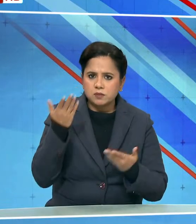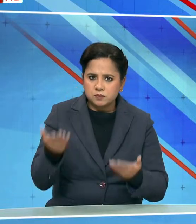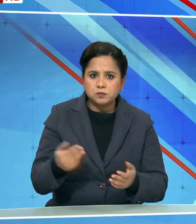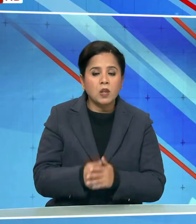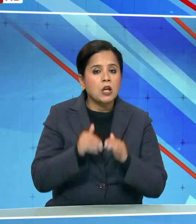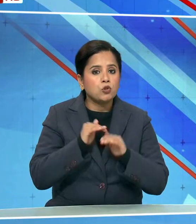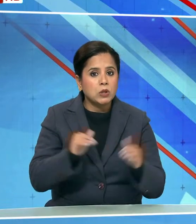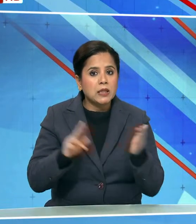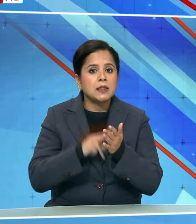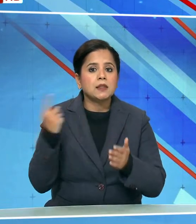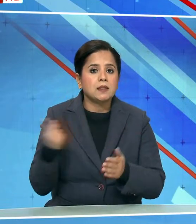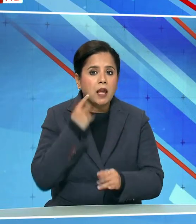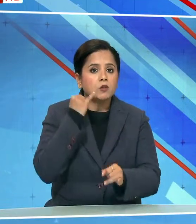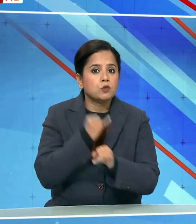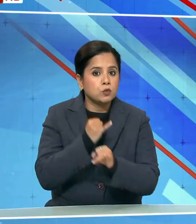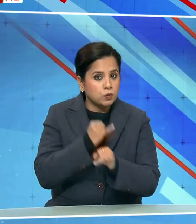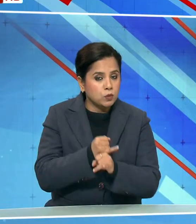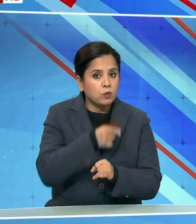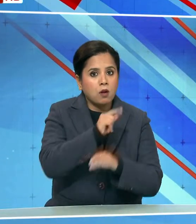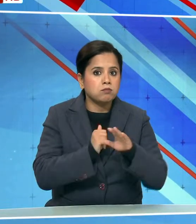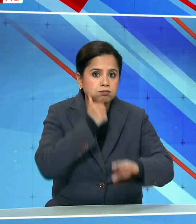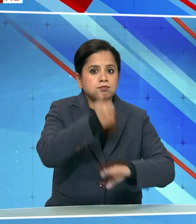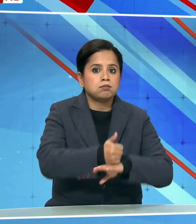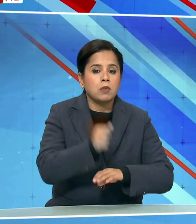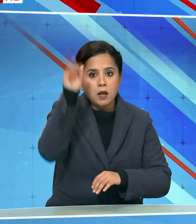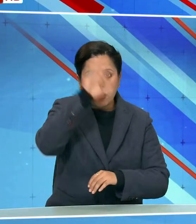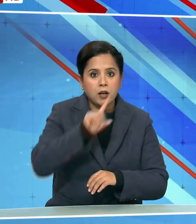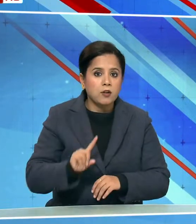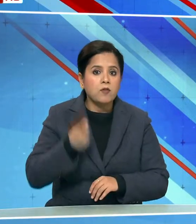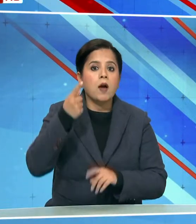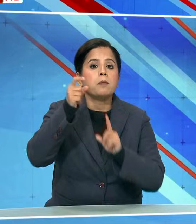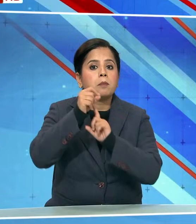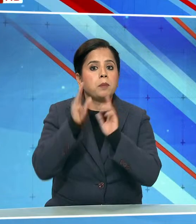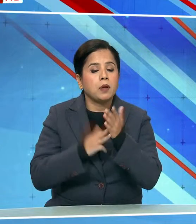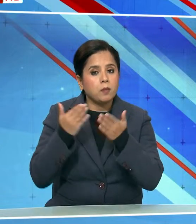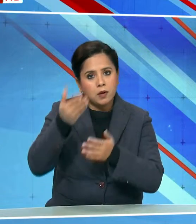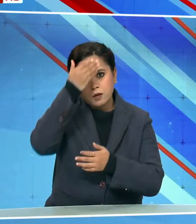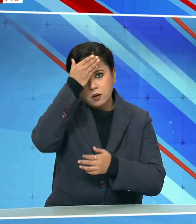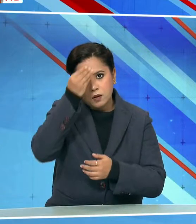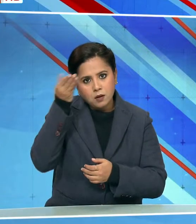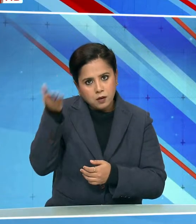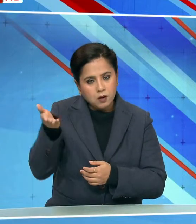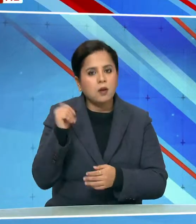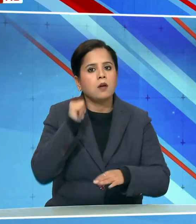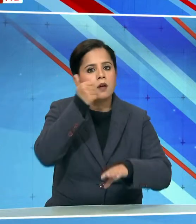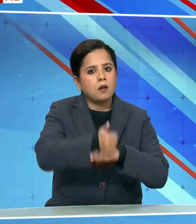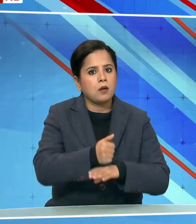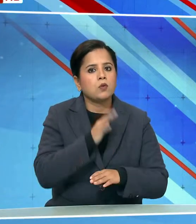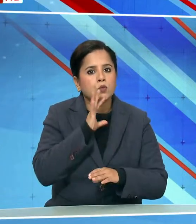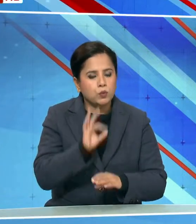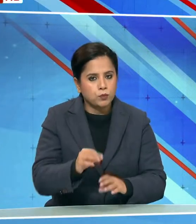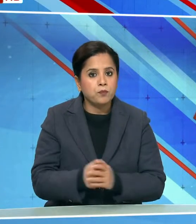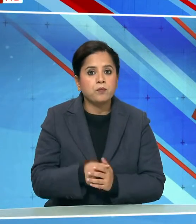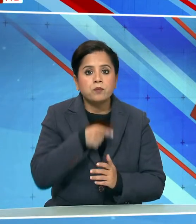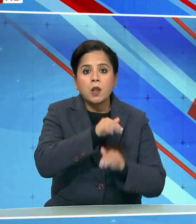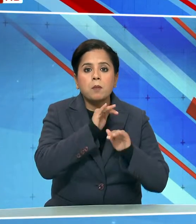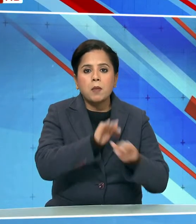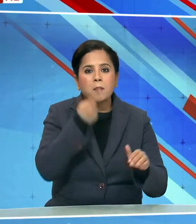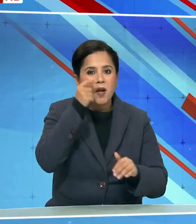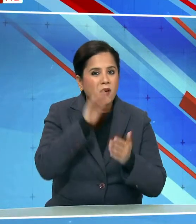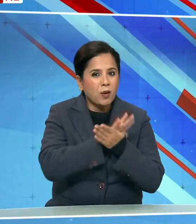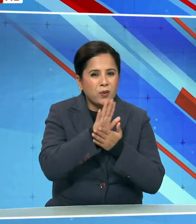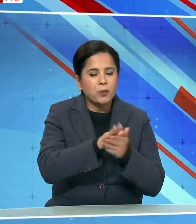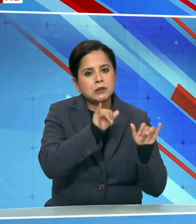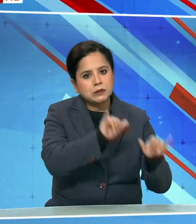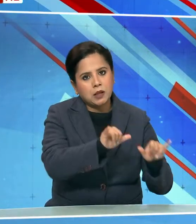चिल्डरिन्स नैशनल इंस्ट्यूट का गठन भारत के प्रतम प्रधान मंतरी जवाहरलाल नहरून किया था वहाँ अनात बच्चियों को